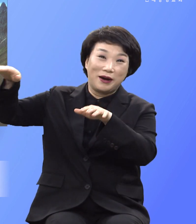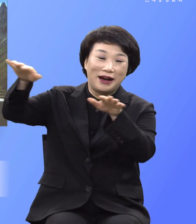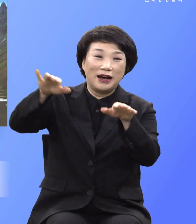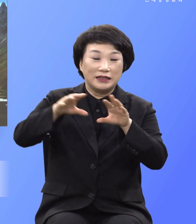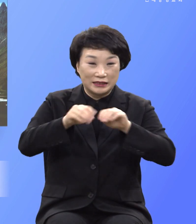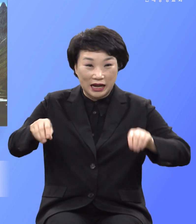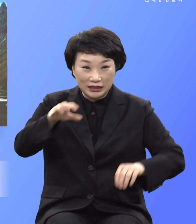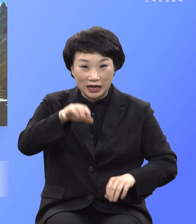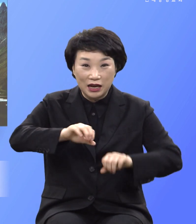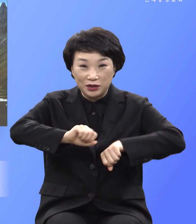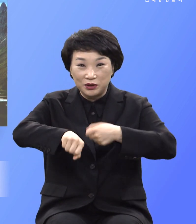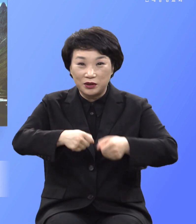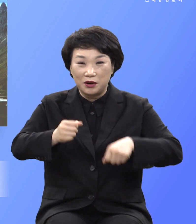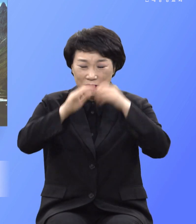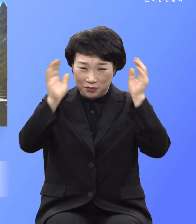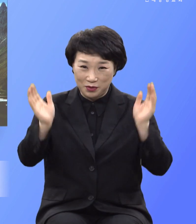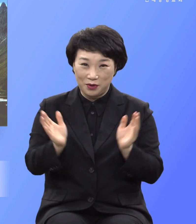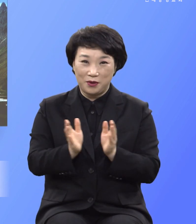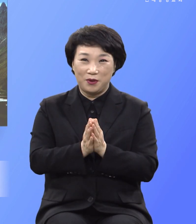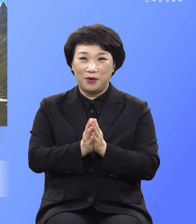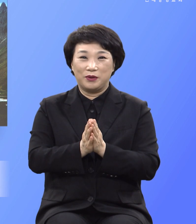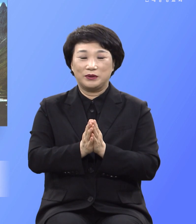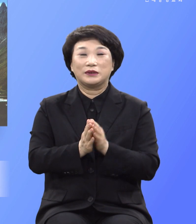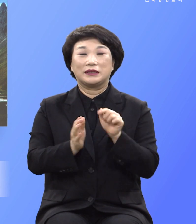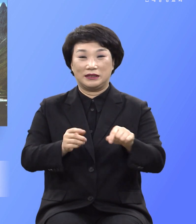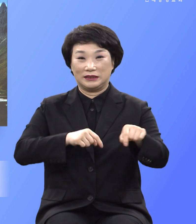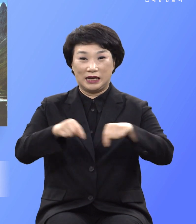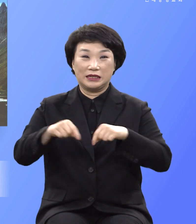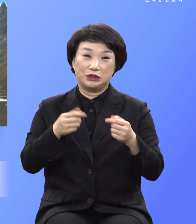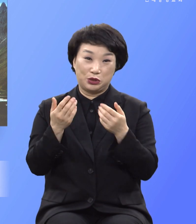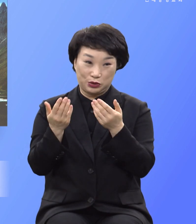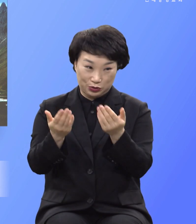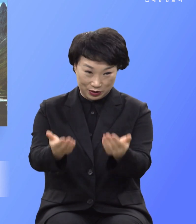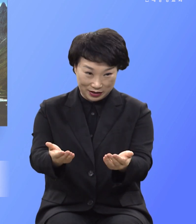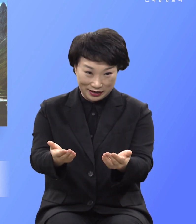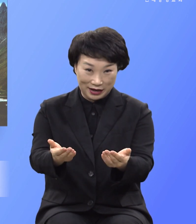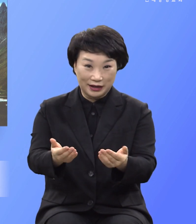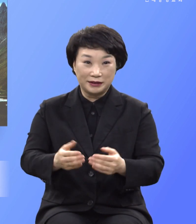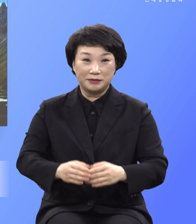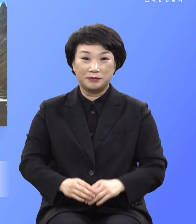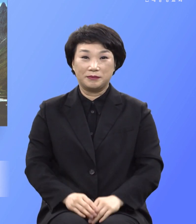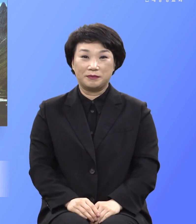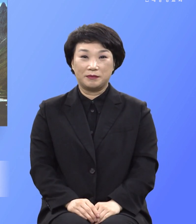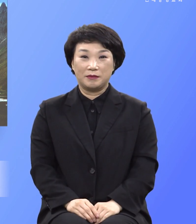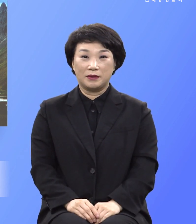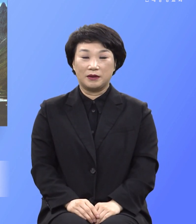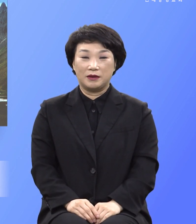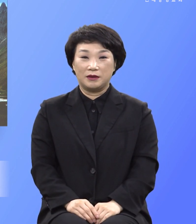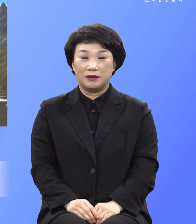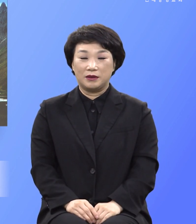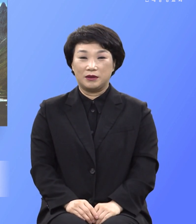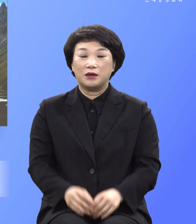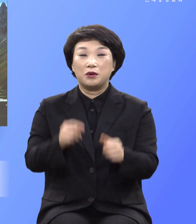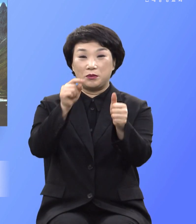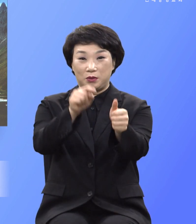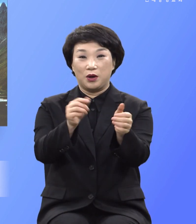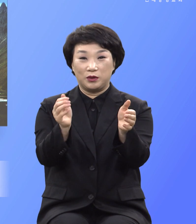움직이는 모든 생물을 다스리라 하니라 그리고 명령한 순간